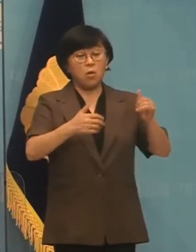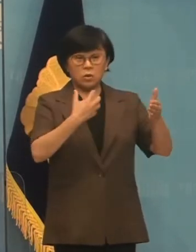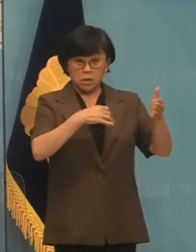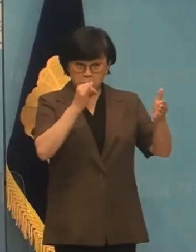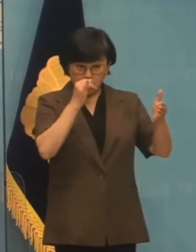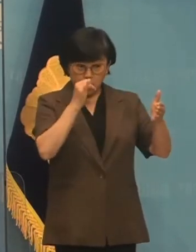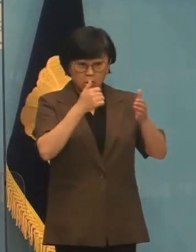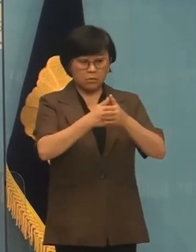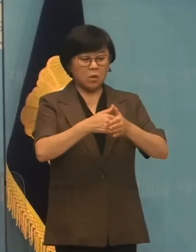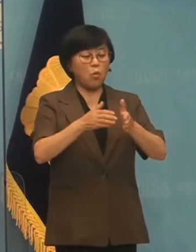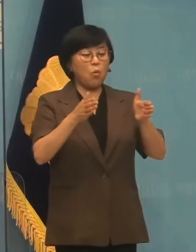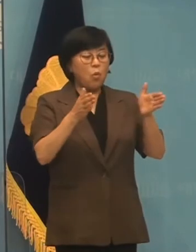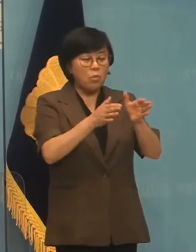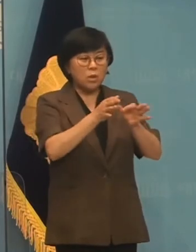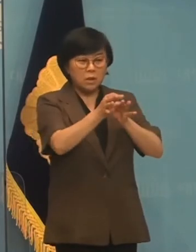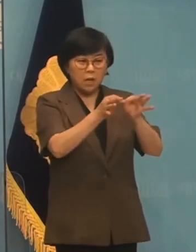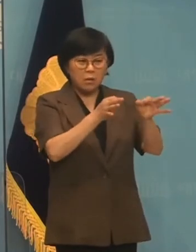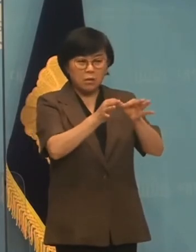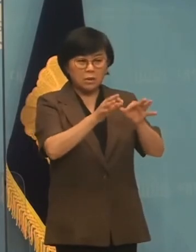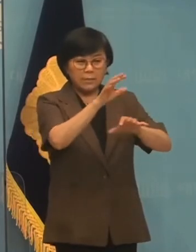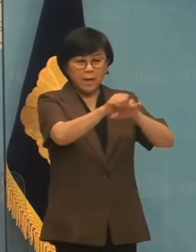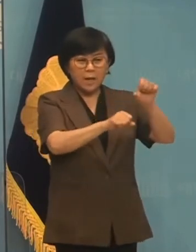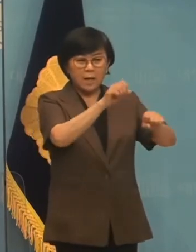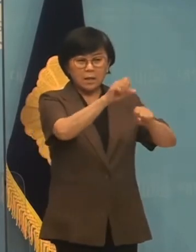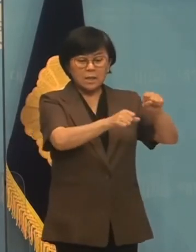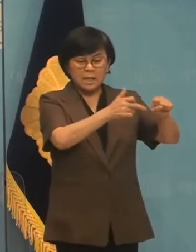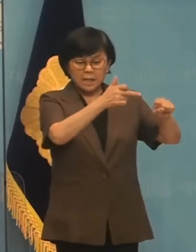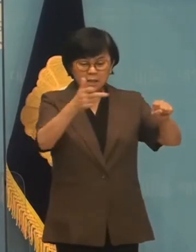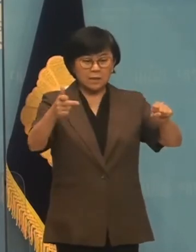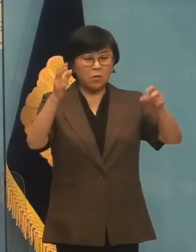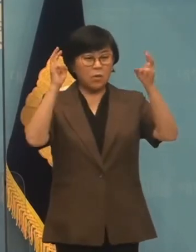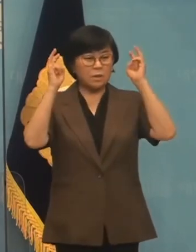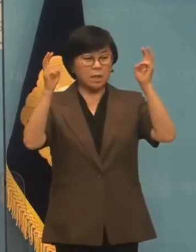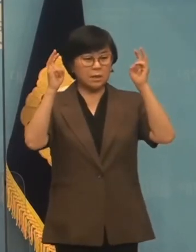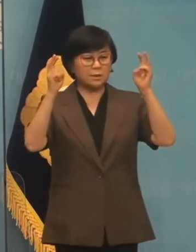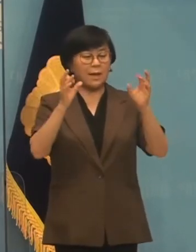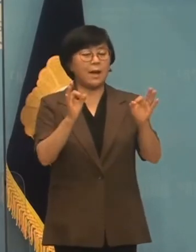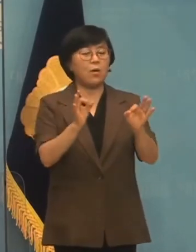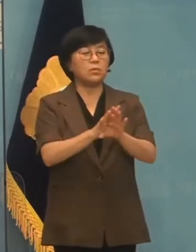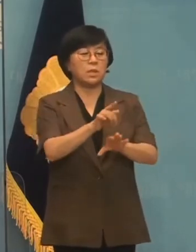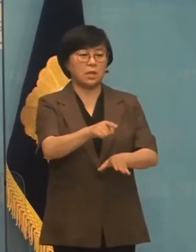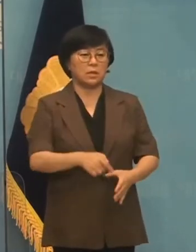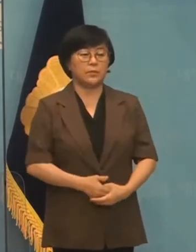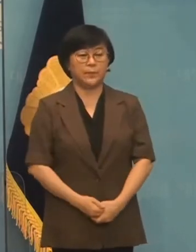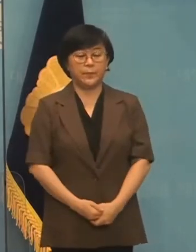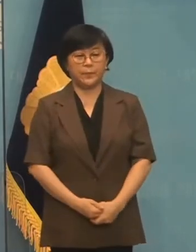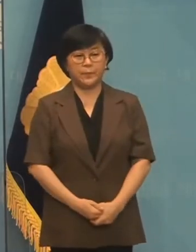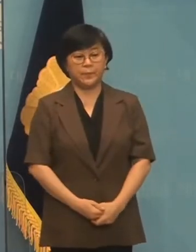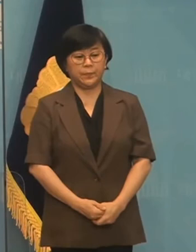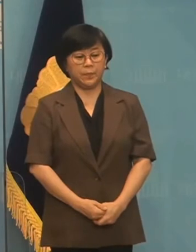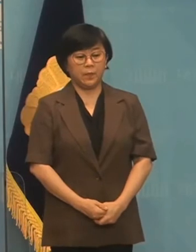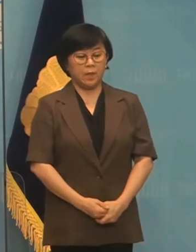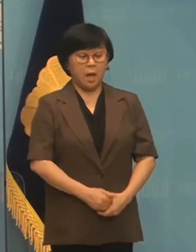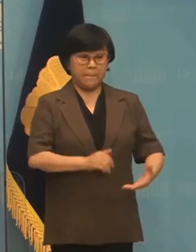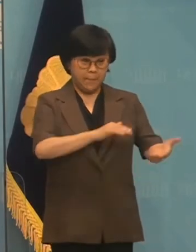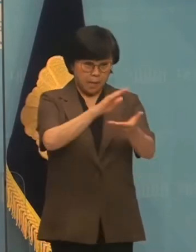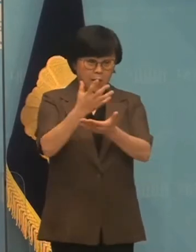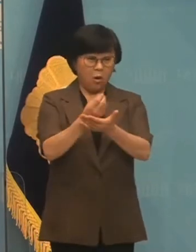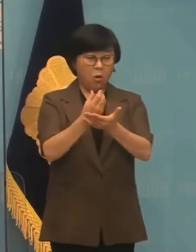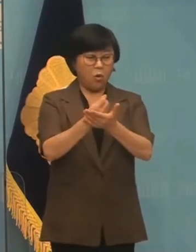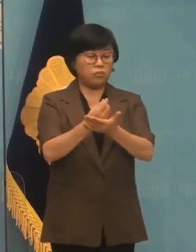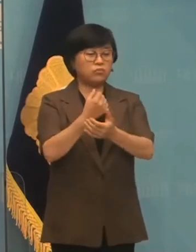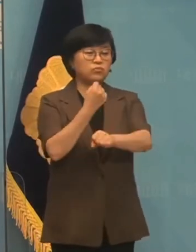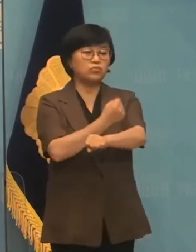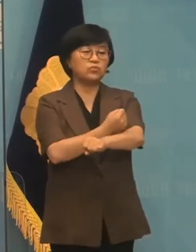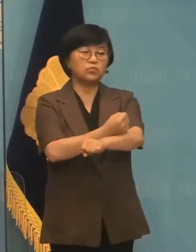골목상권을 장식하고 있는 대기업을 먼저 철수시키시죠. 배달어플 수수료나